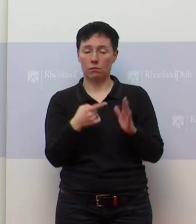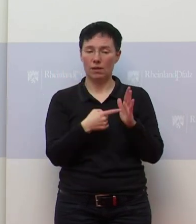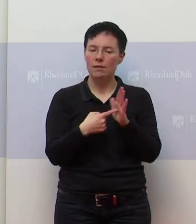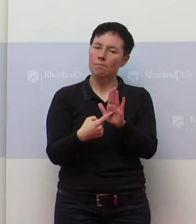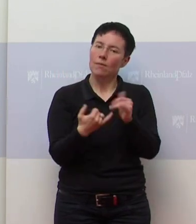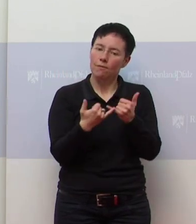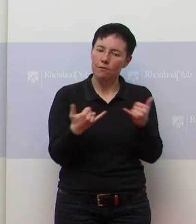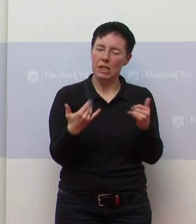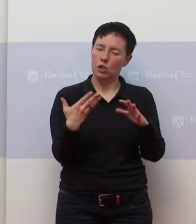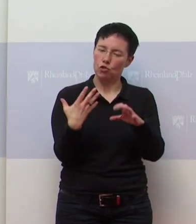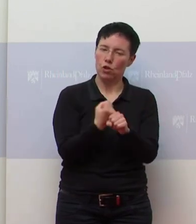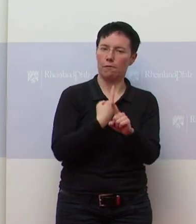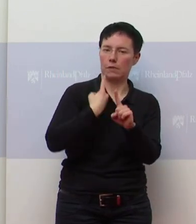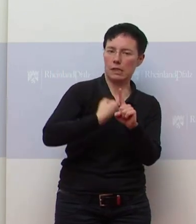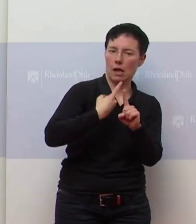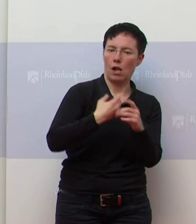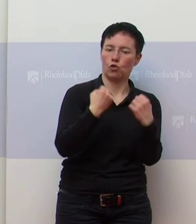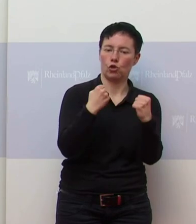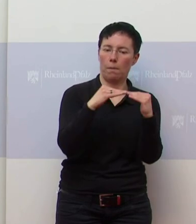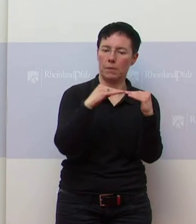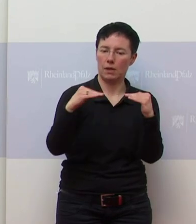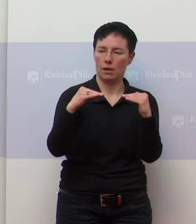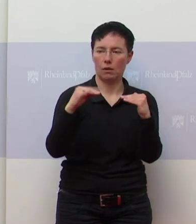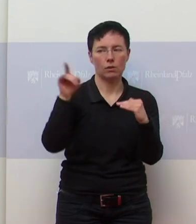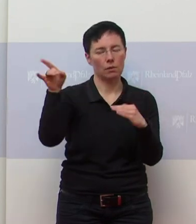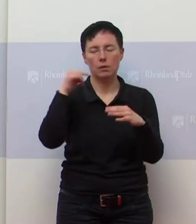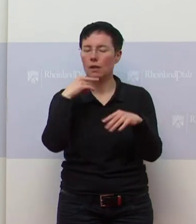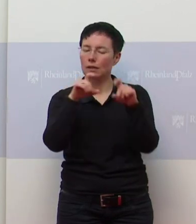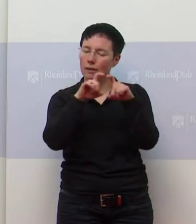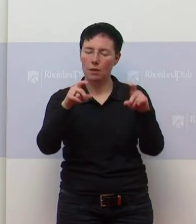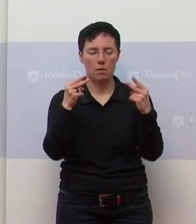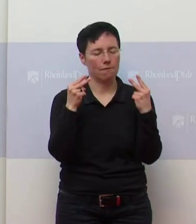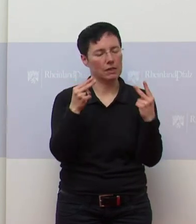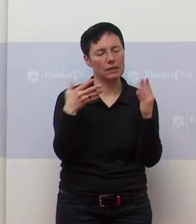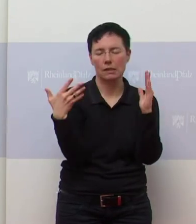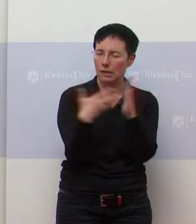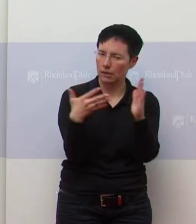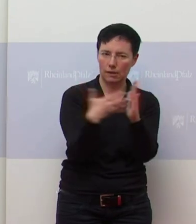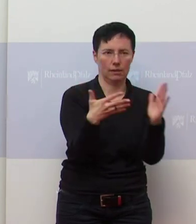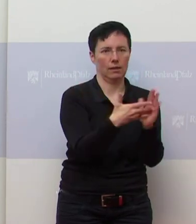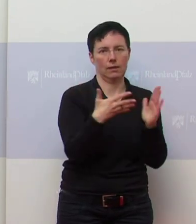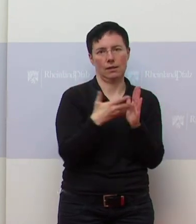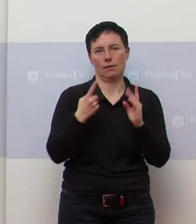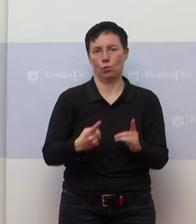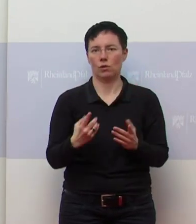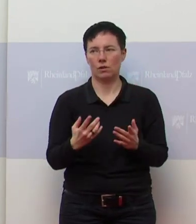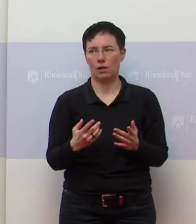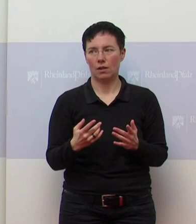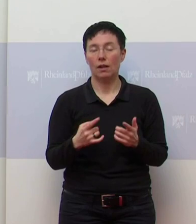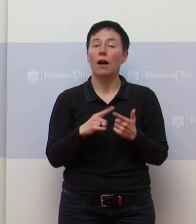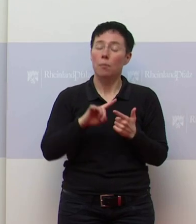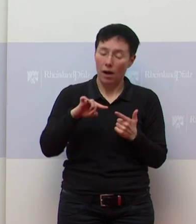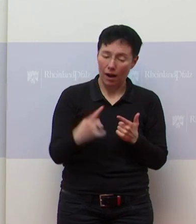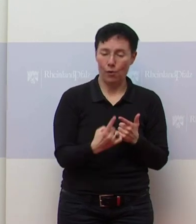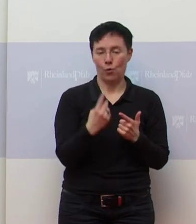Stabilisierung eigentlich kommen kann. Und da spielt eben das Thema Testen, Testen, Testen, Testen eine Riesenrolle. Aber es spielt eben